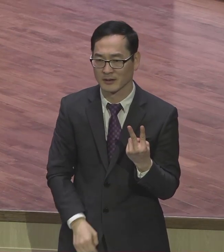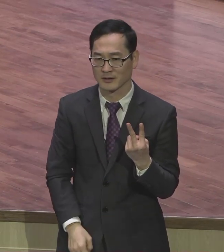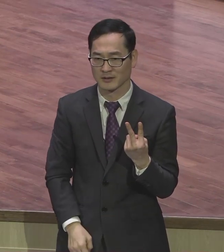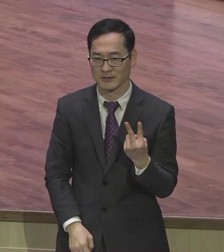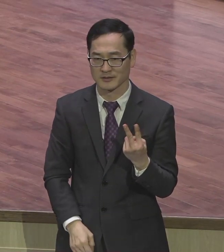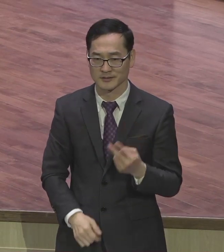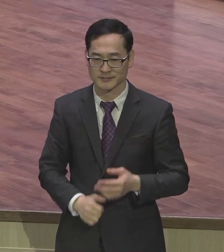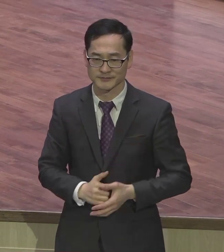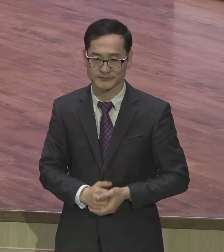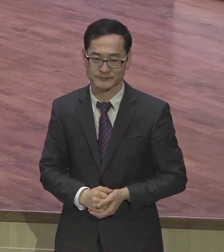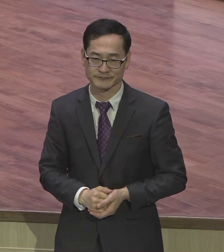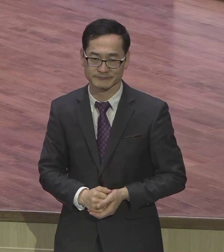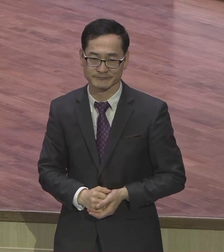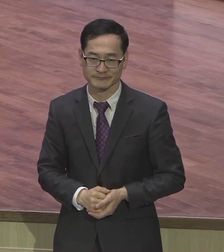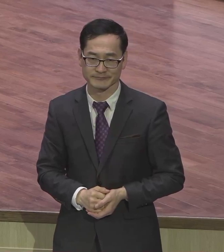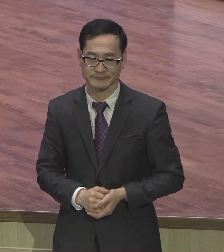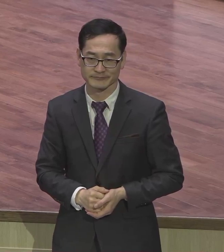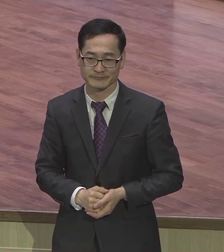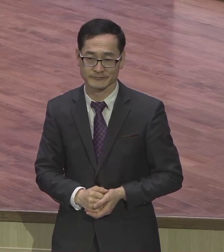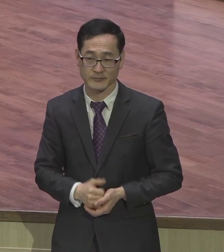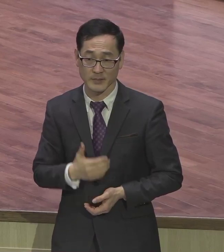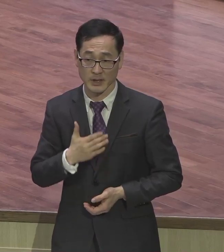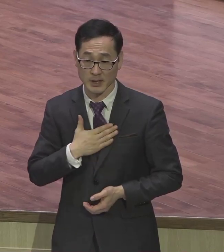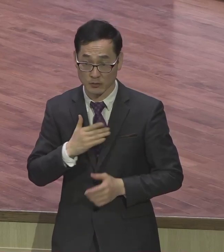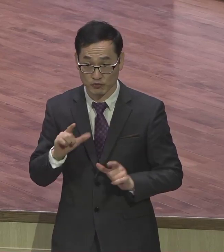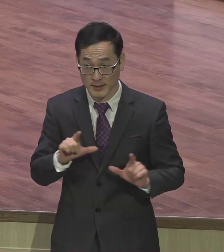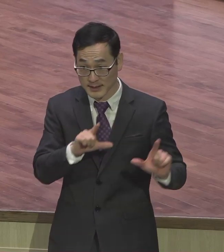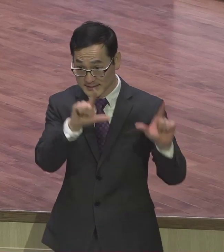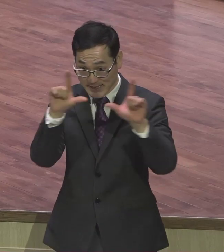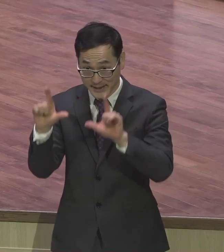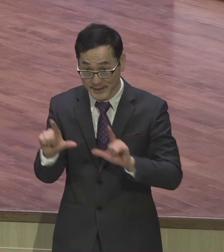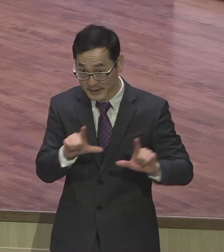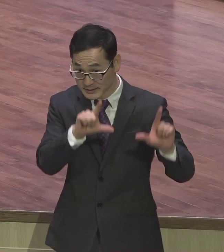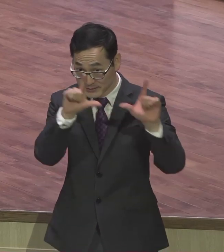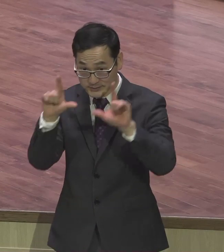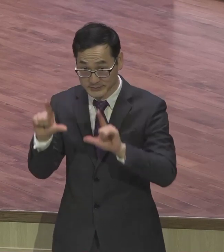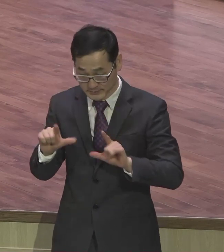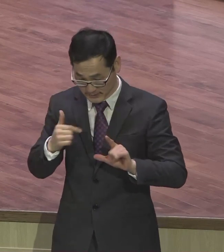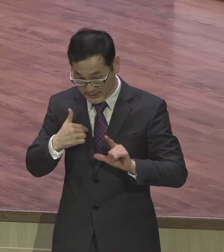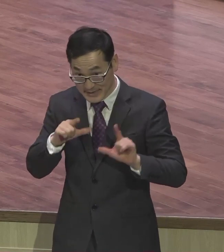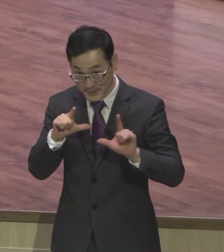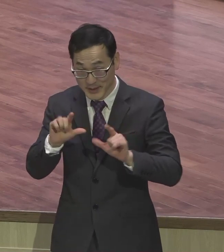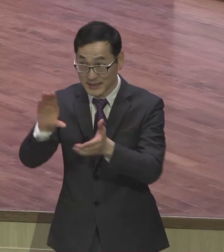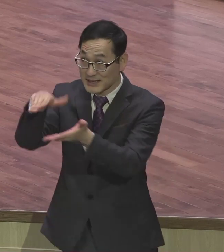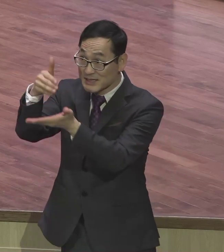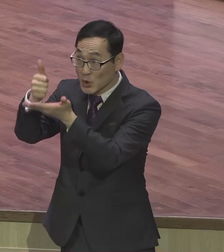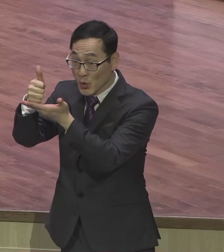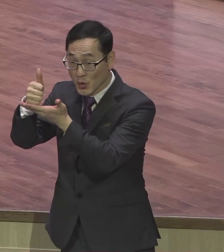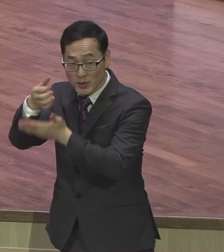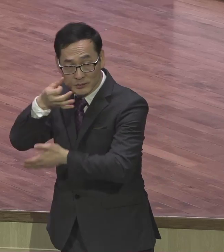우리의 삶 자체가 그리스도를 드러내는 한 편의 드라마와 같은